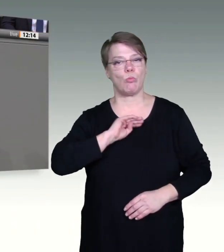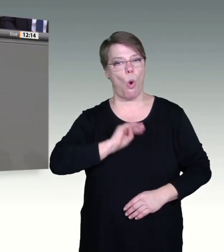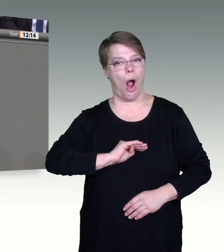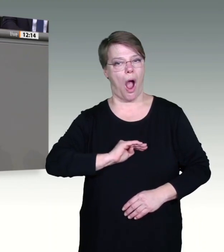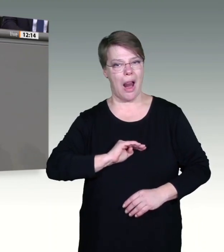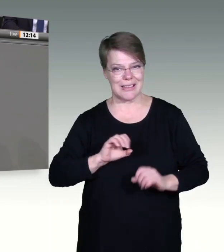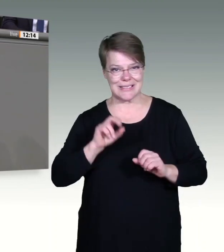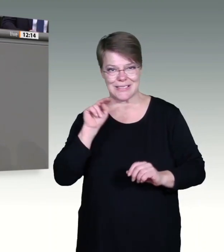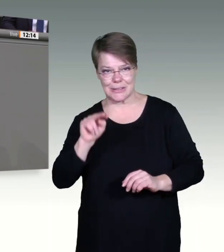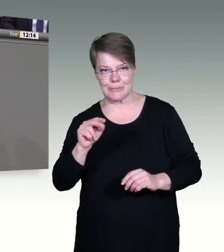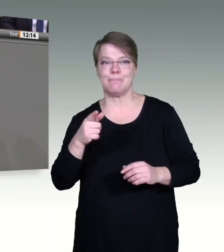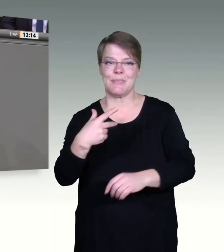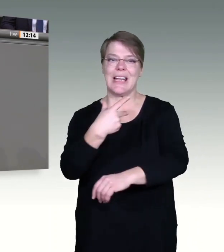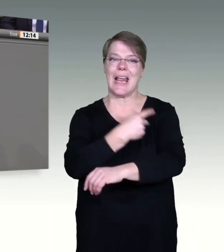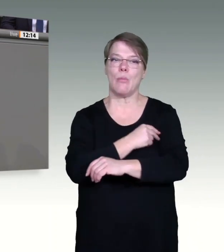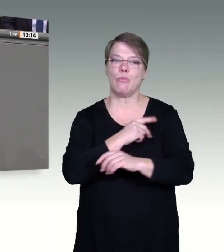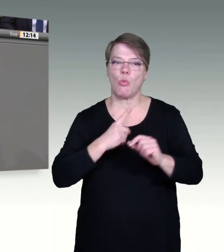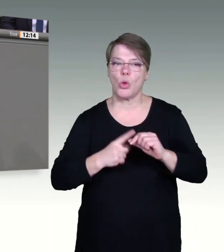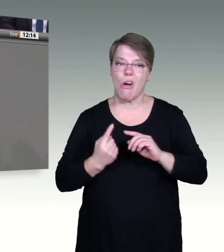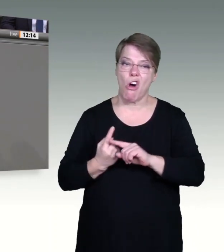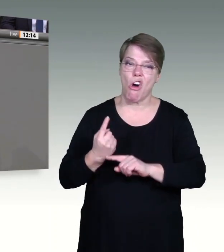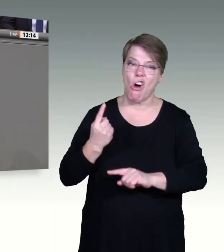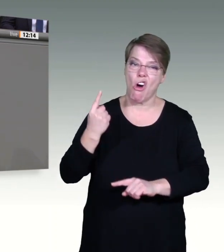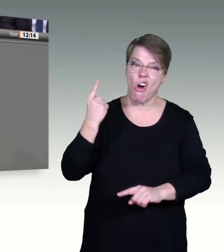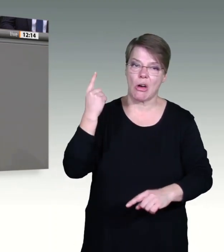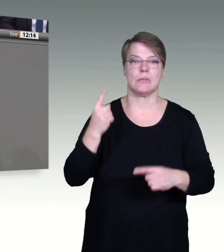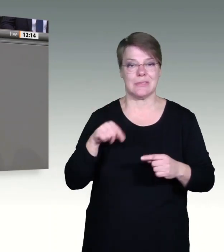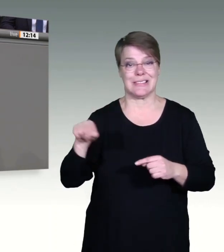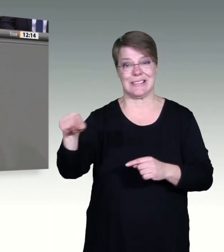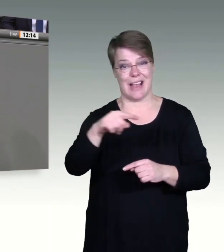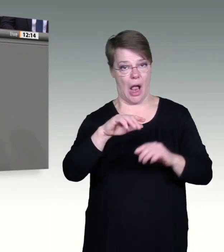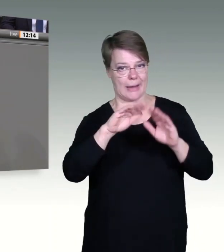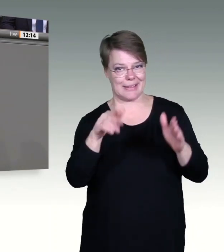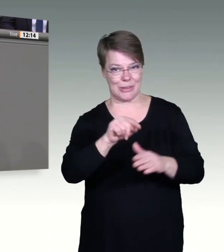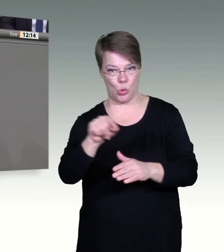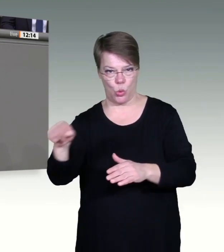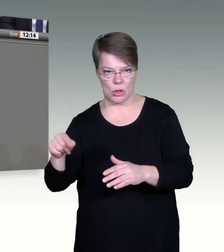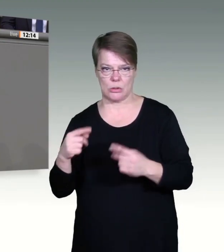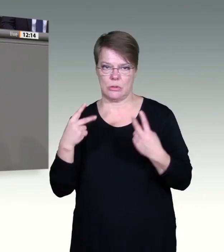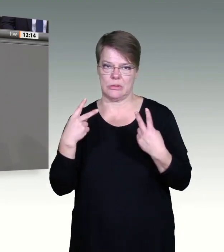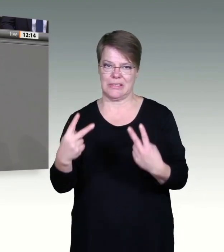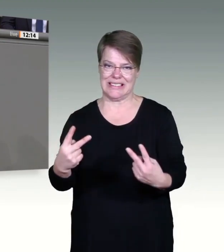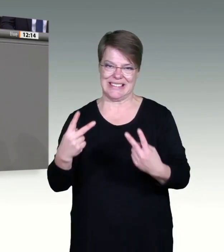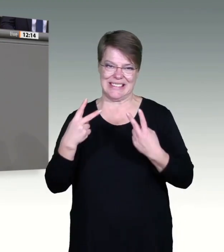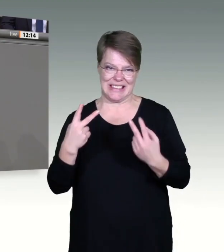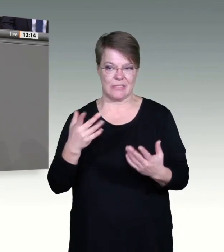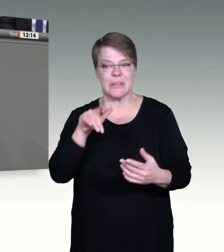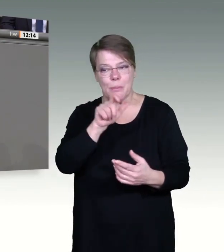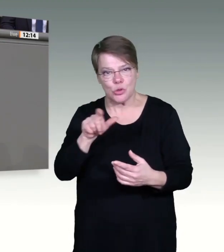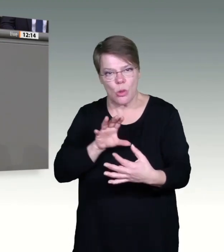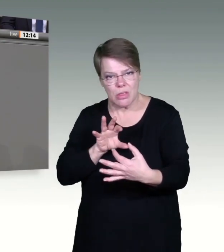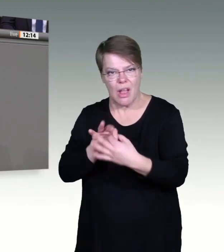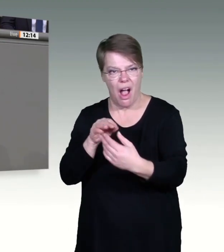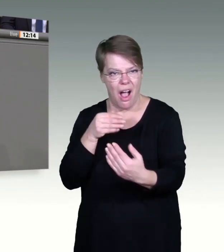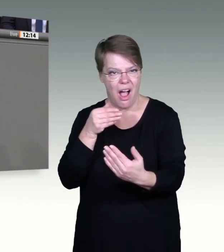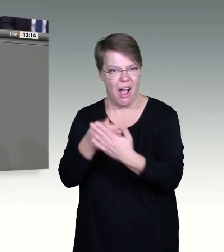auch, um nicht immer wieder und immer wieder in einer Dauerschleife von Infektionswellen zu geraten. Denn leider sind die